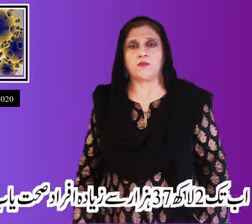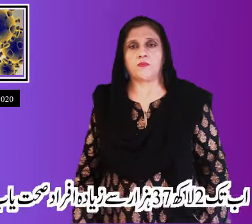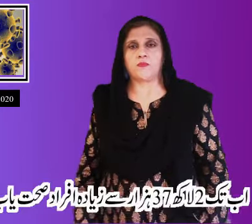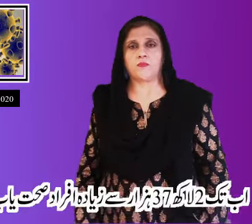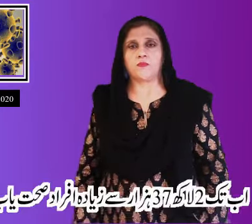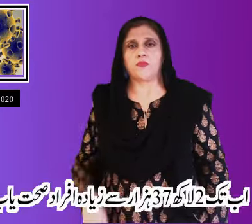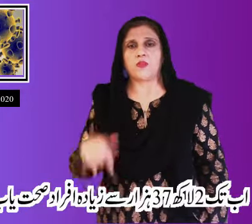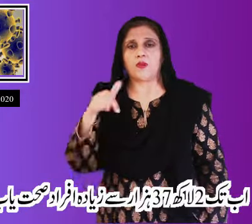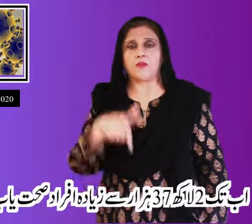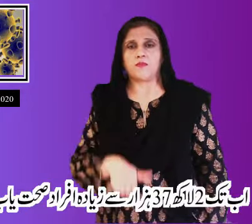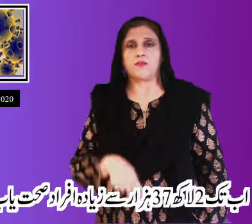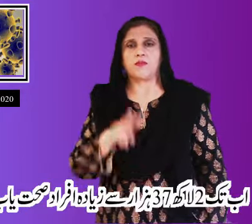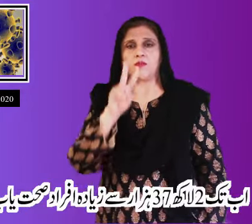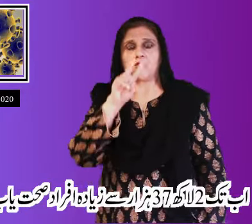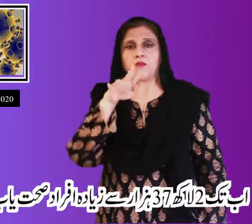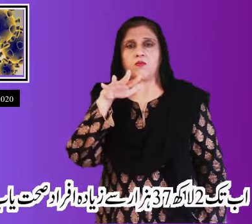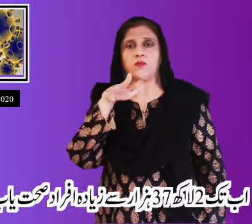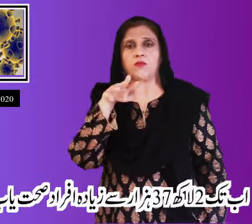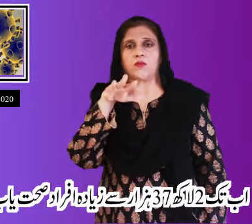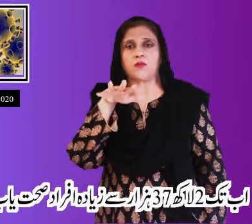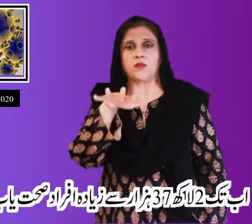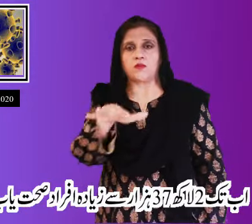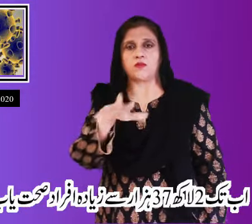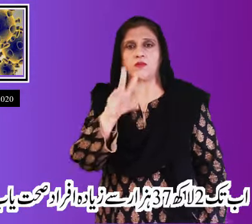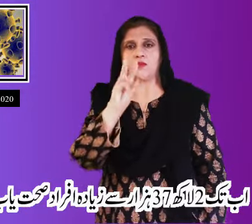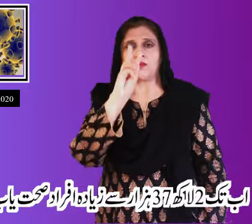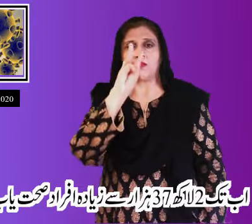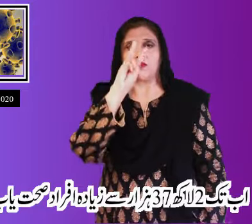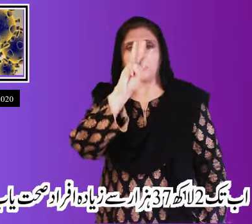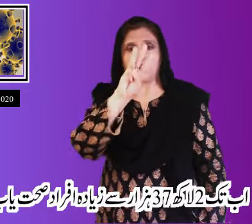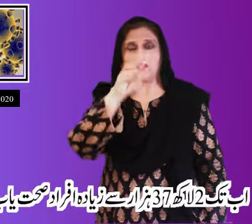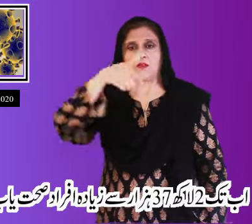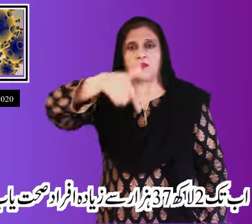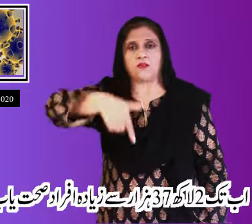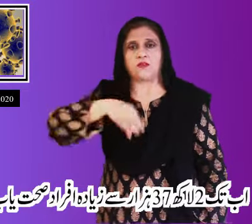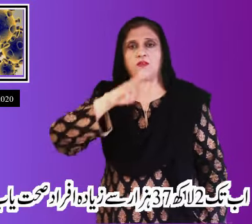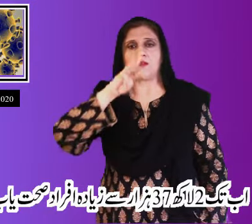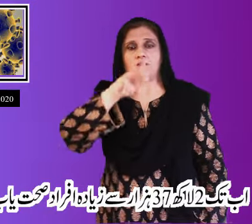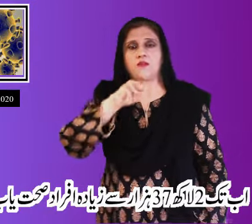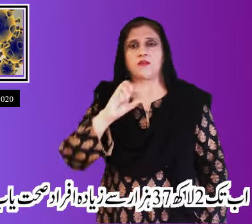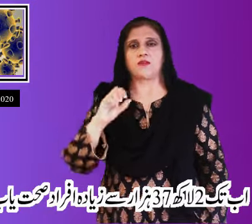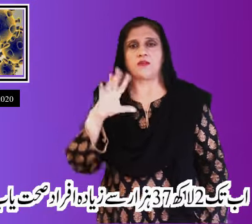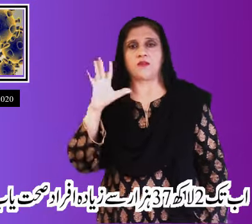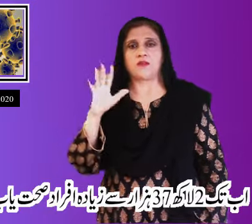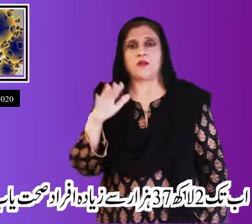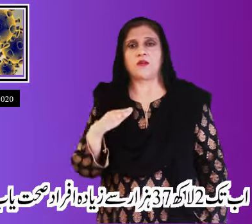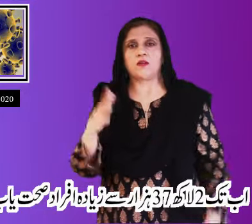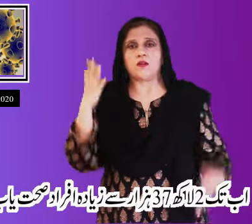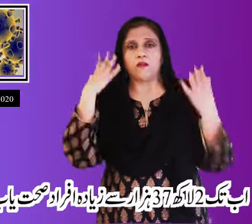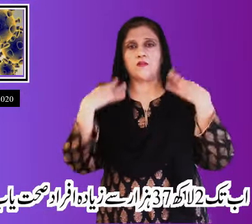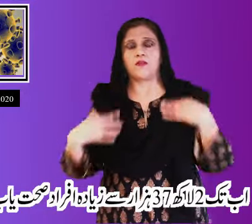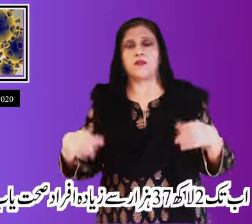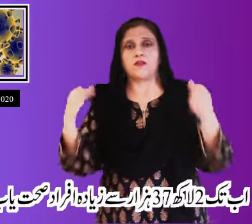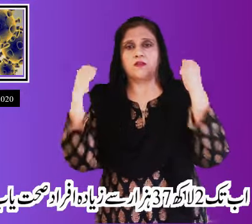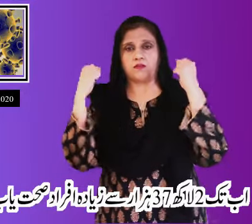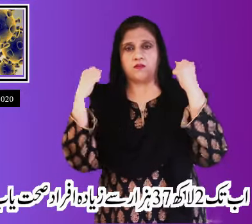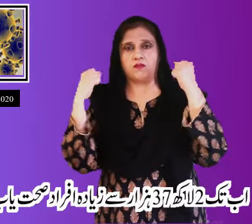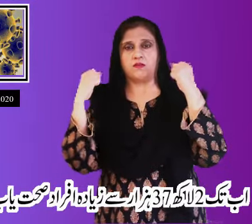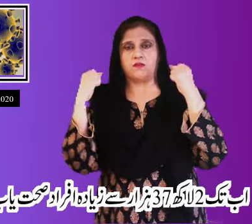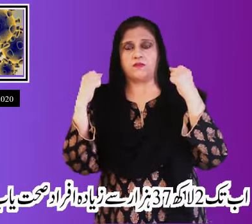اب تک دو لاکھ سنتیس ہزار سے زیادہ افراد صحت یاب ہو